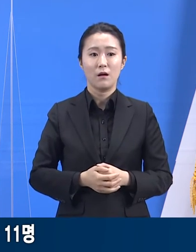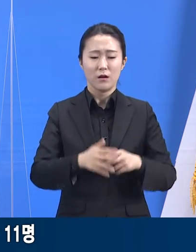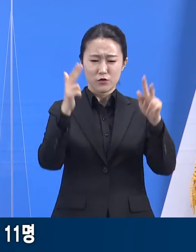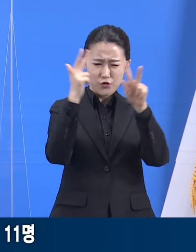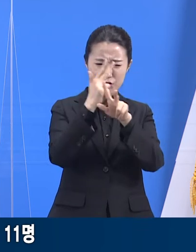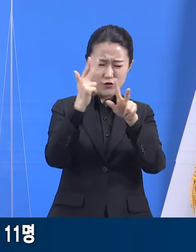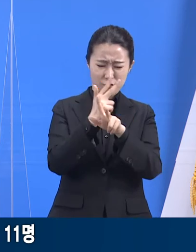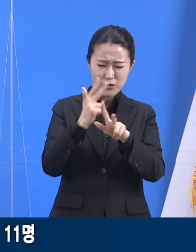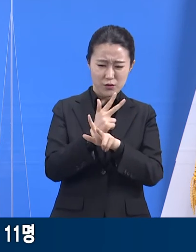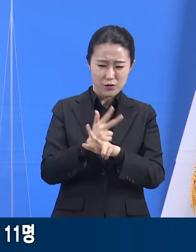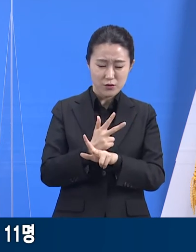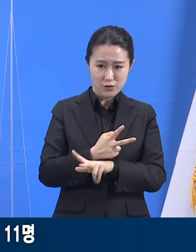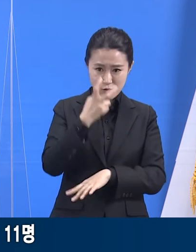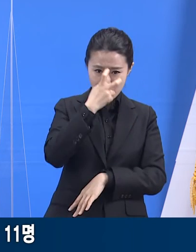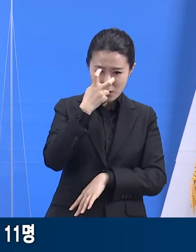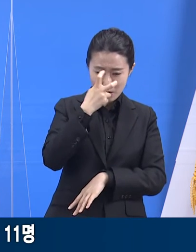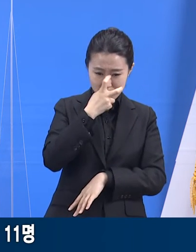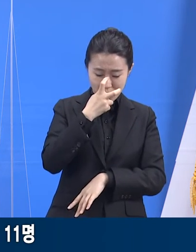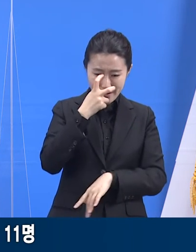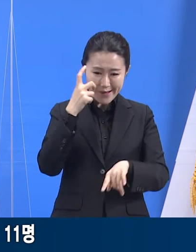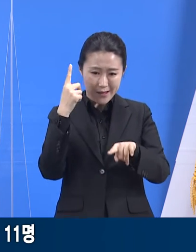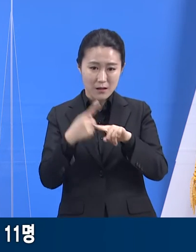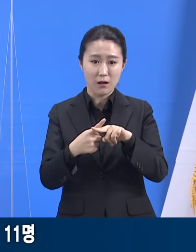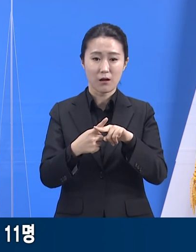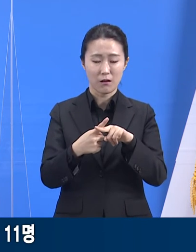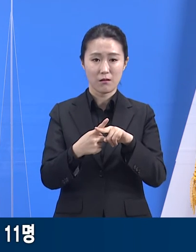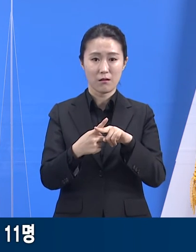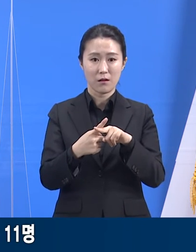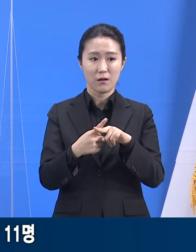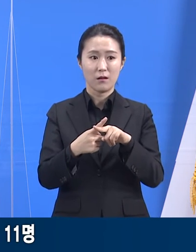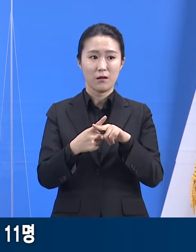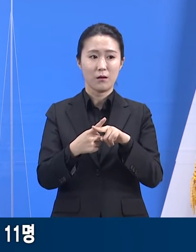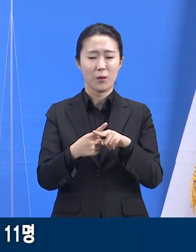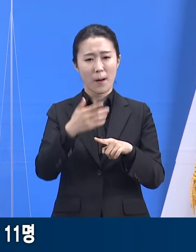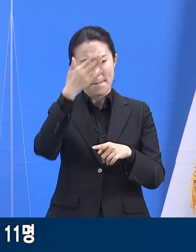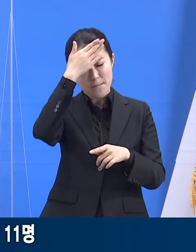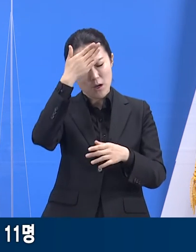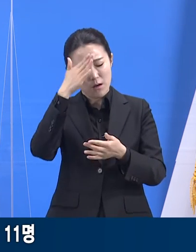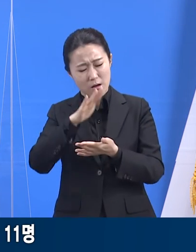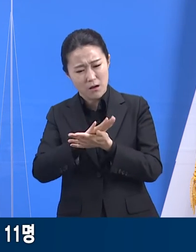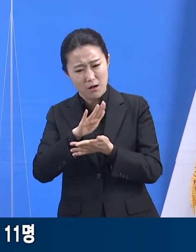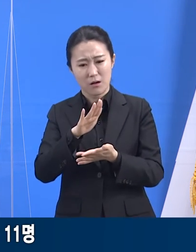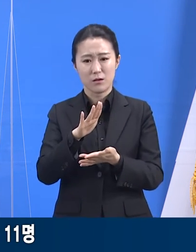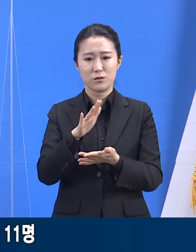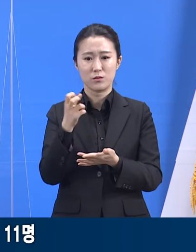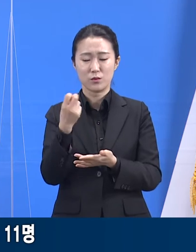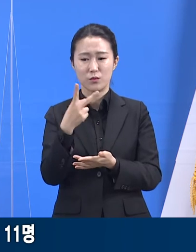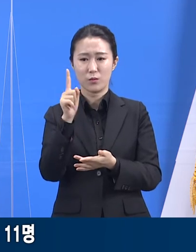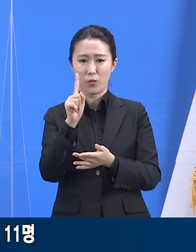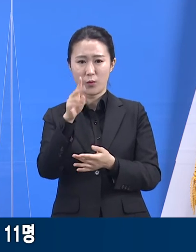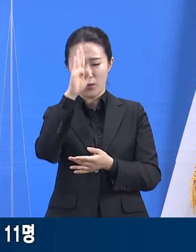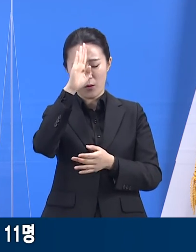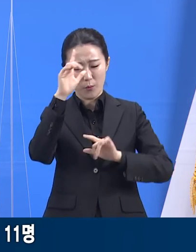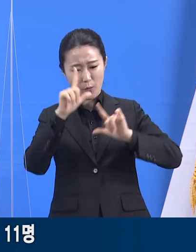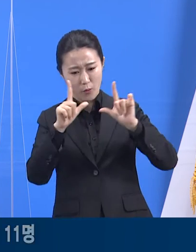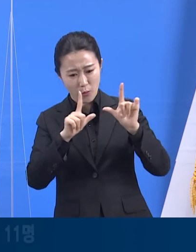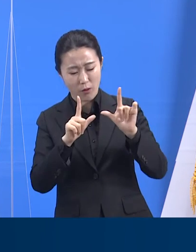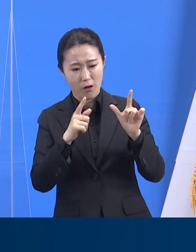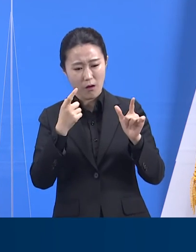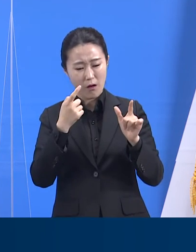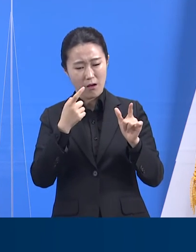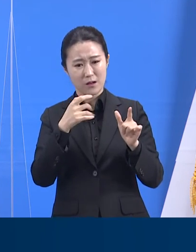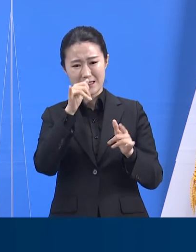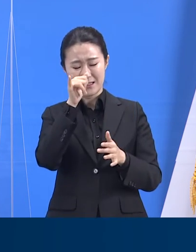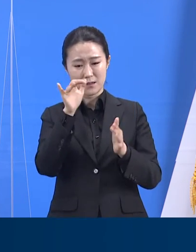발현했던 이심증상이 간과된 상황으로 추정됩니다. 아무리 강조해도 지나치지 않습니다.